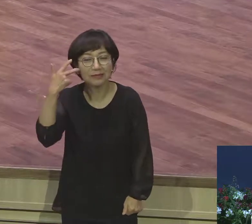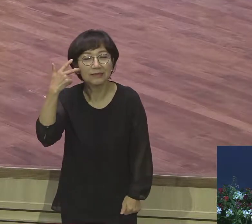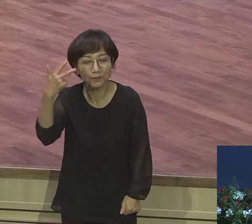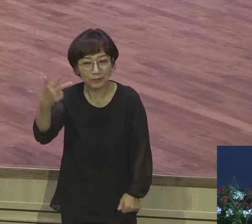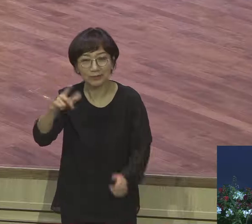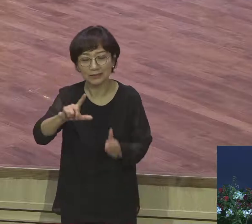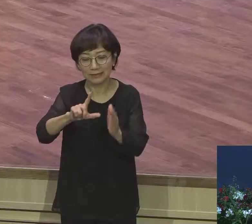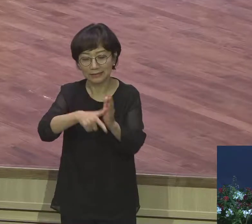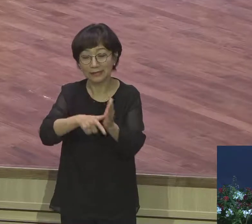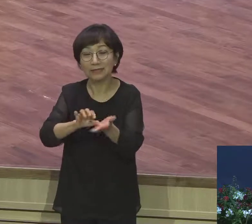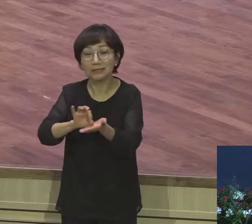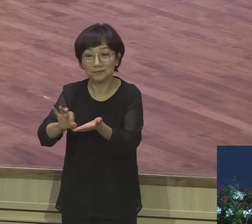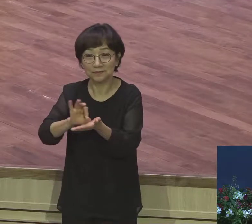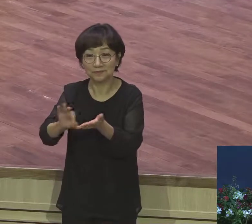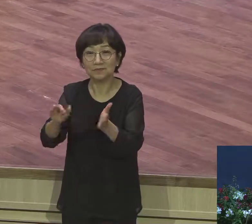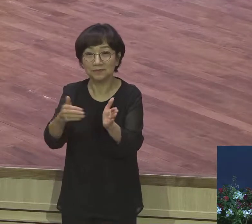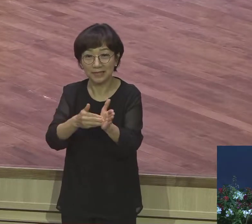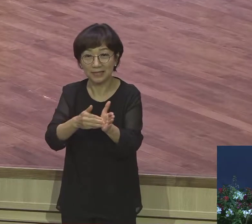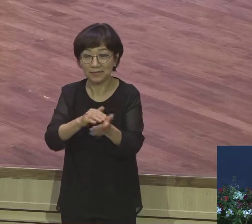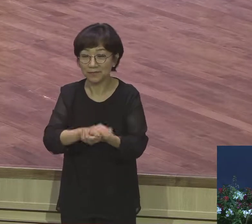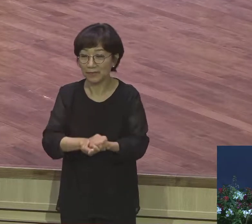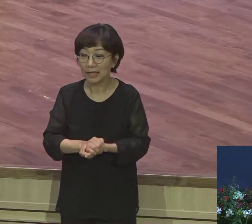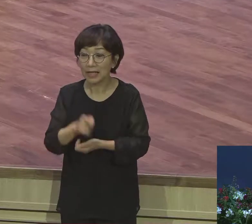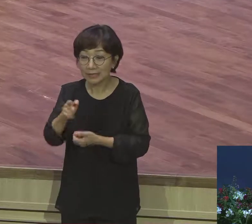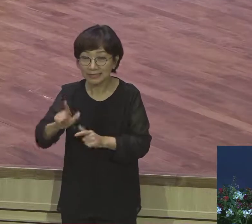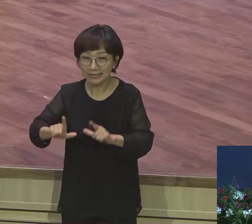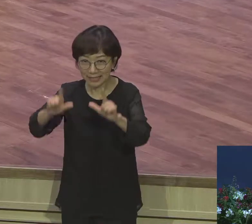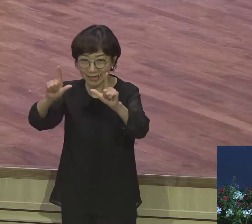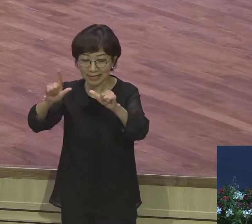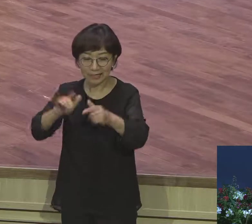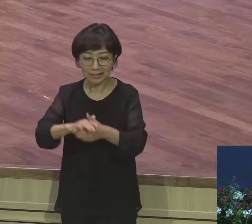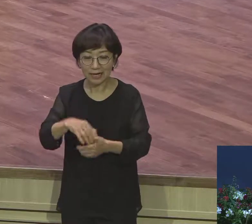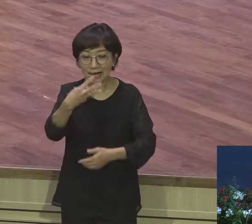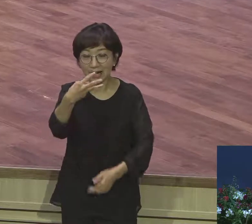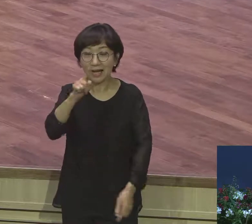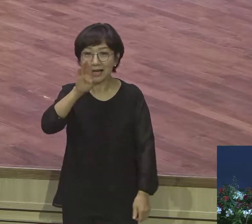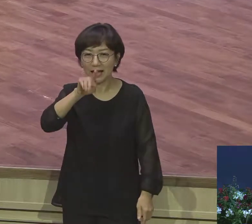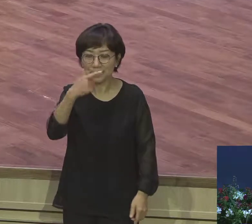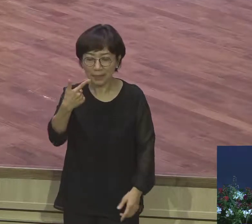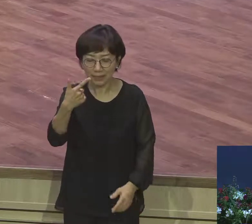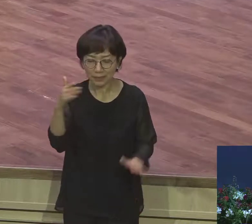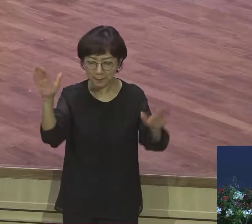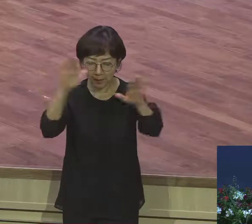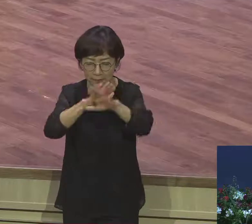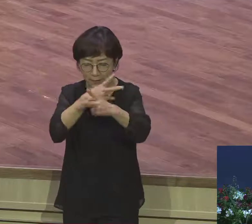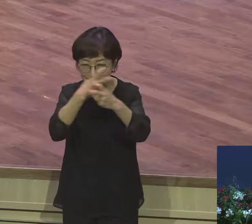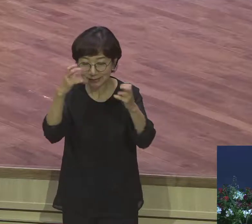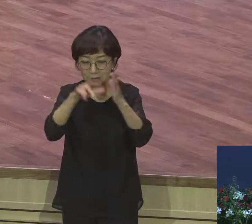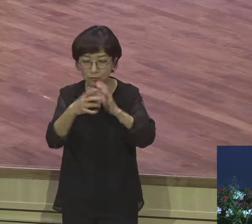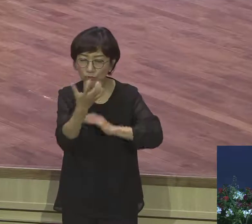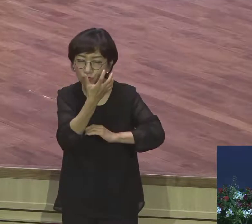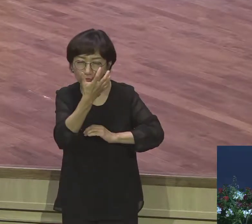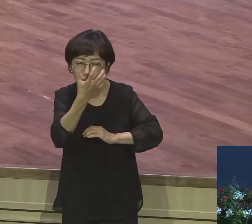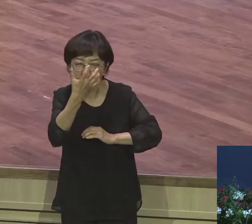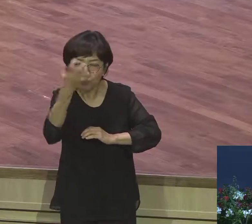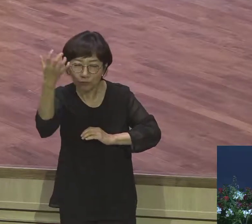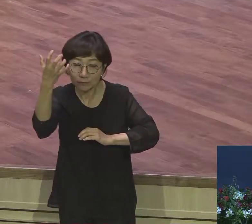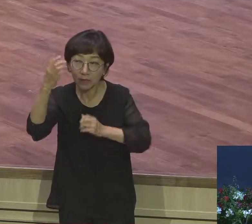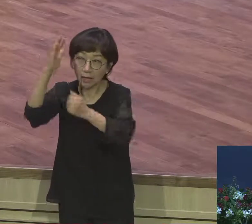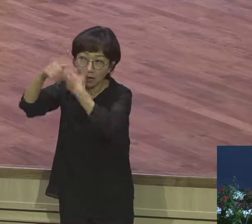라반의 꿈에 나타났습니다 너는 삶과 야곱에게